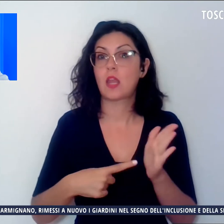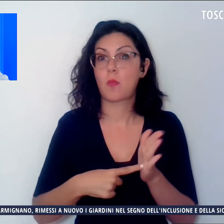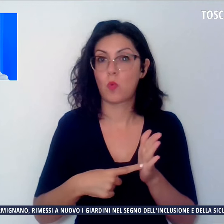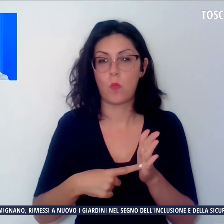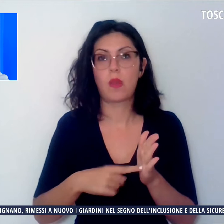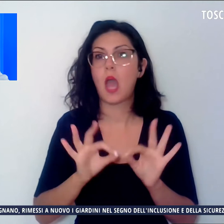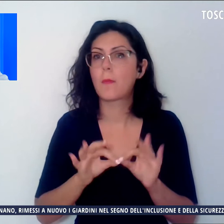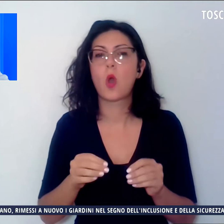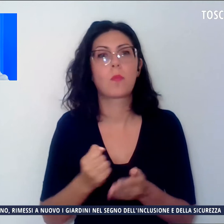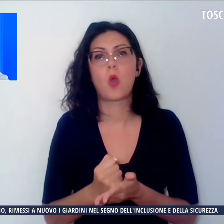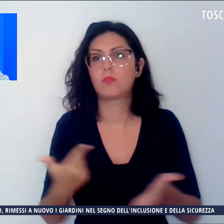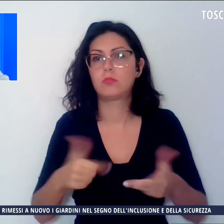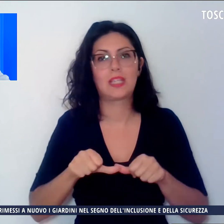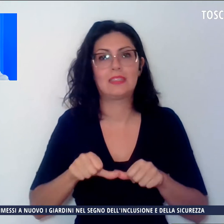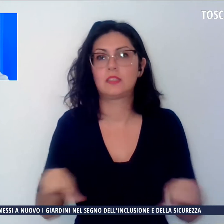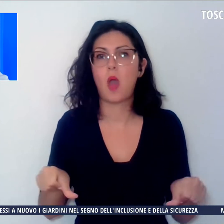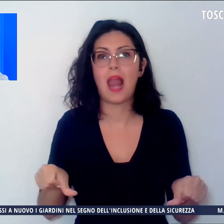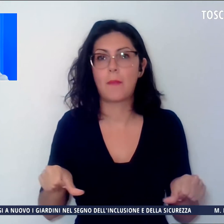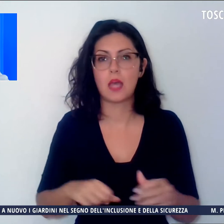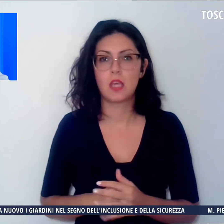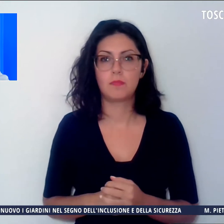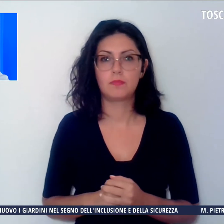cui essa stessa è stata fondata.